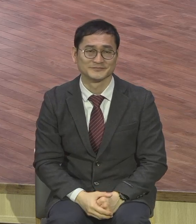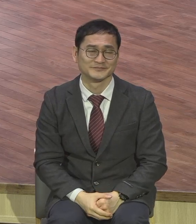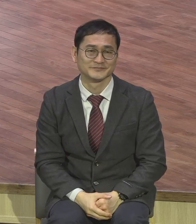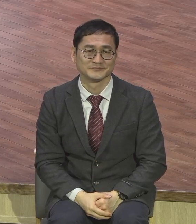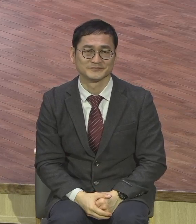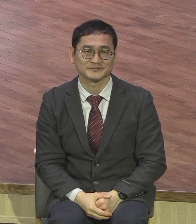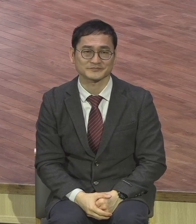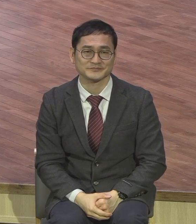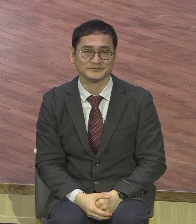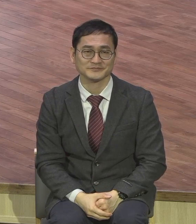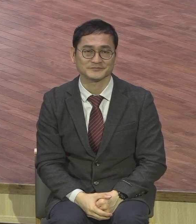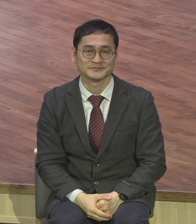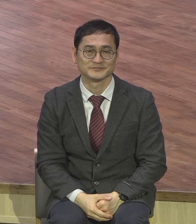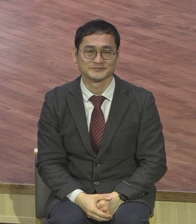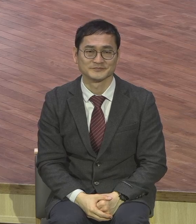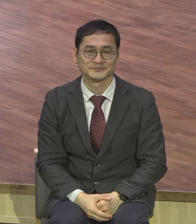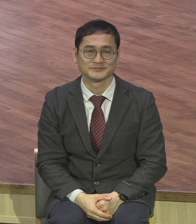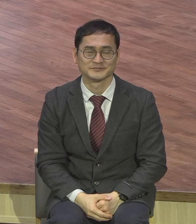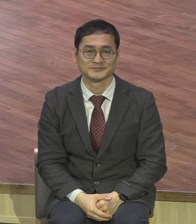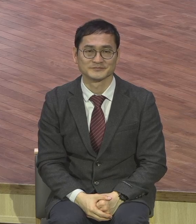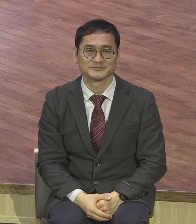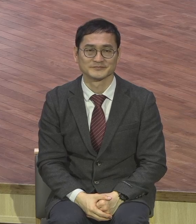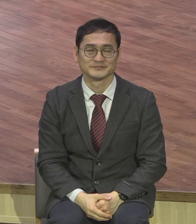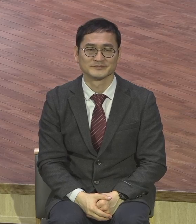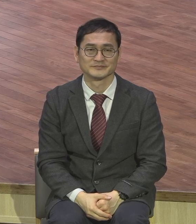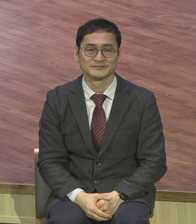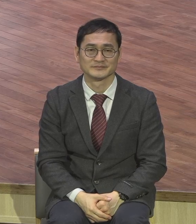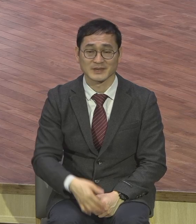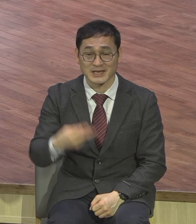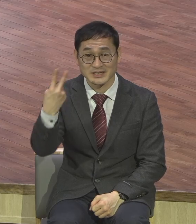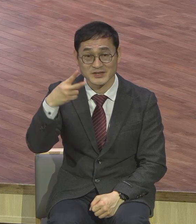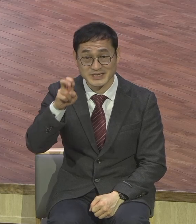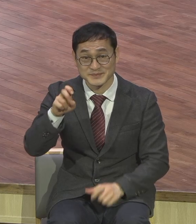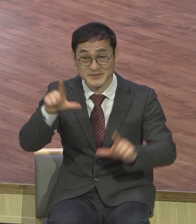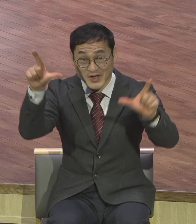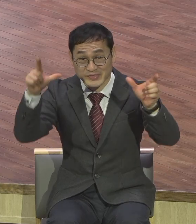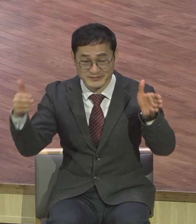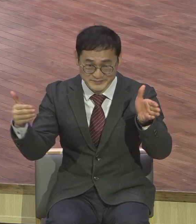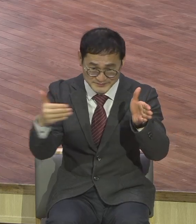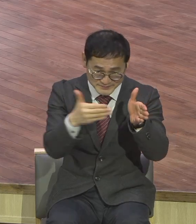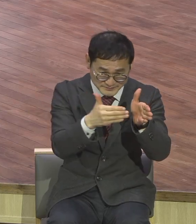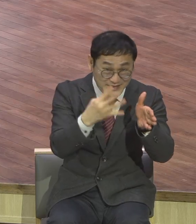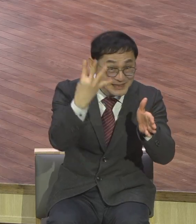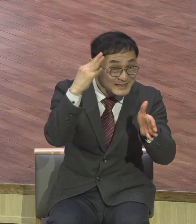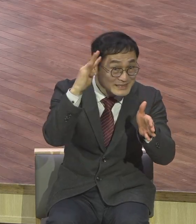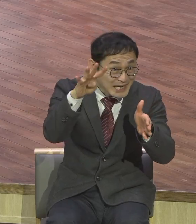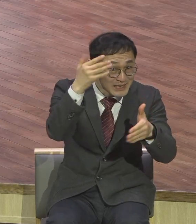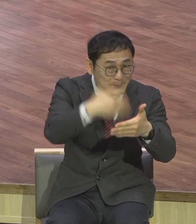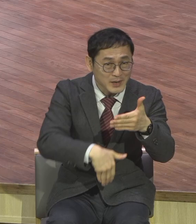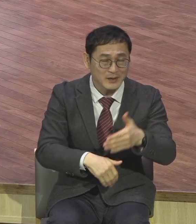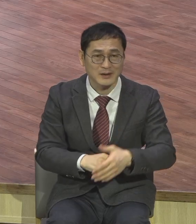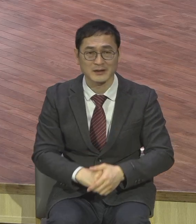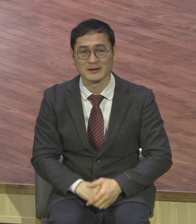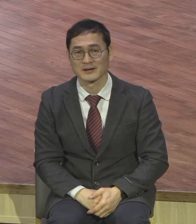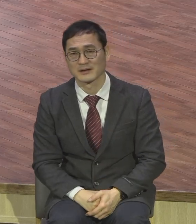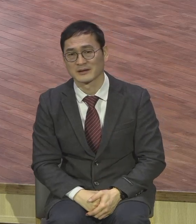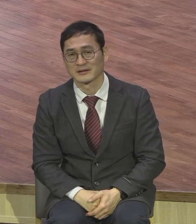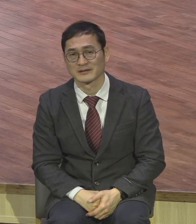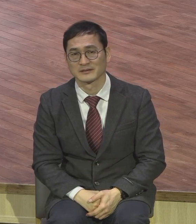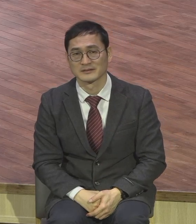2020년 이제 4일밖에 남지 않았습니다 한 해가 가기 전에 다른 사람과의 관계